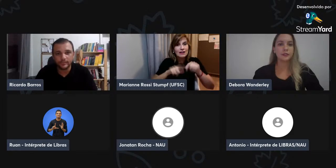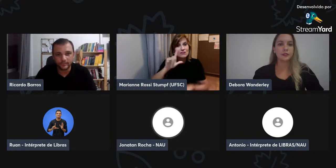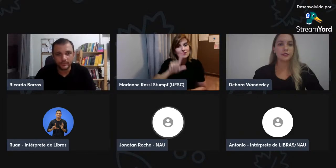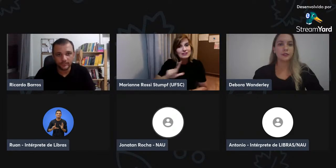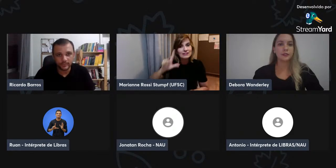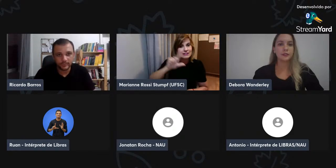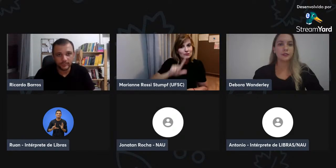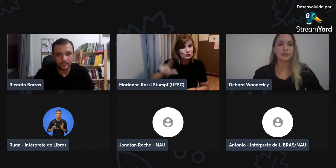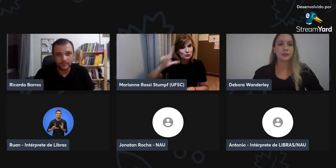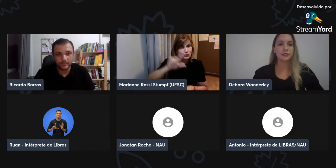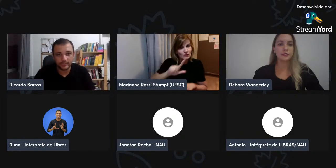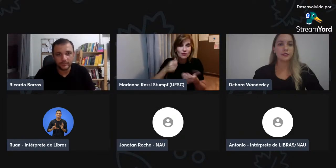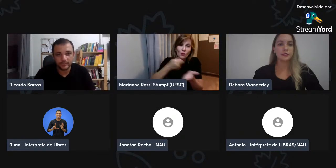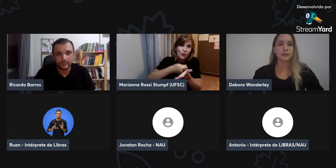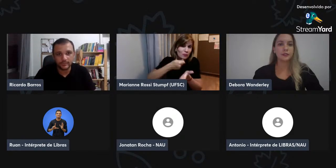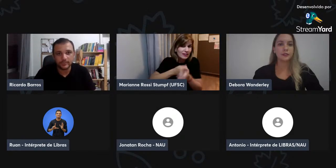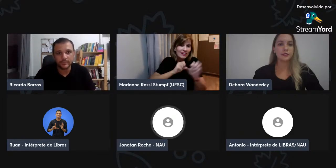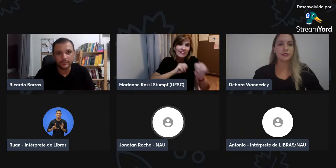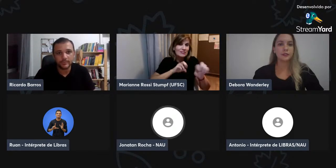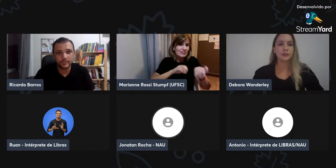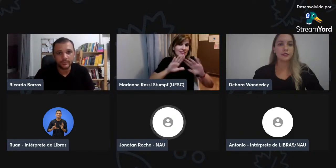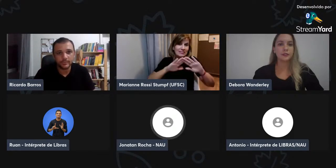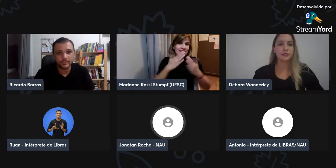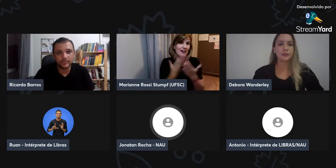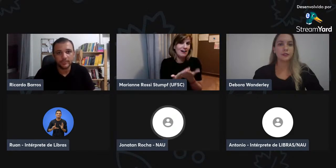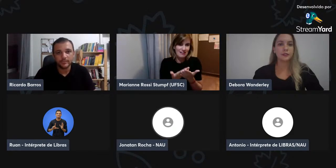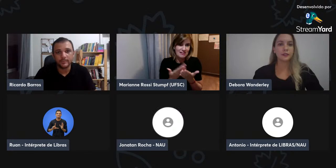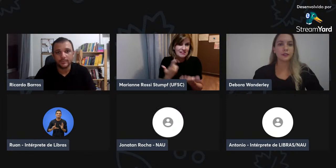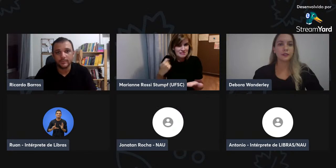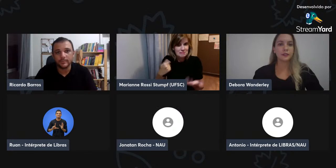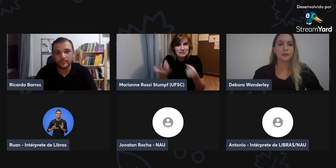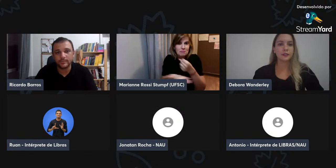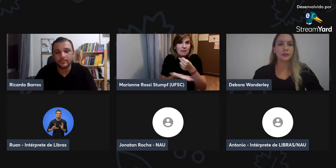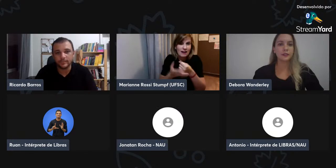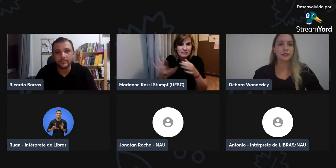escrita de sinais, uso na literatura,